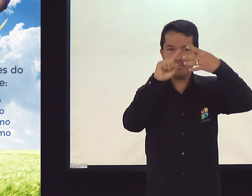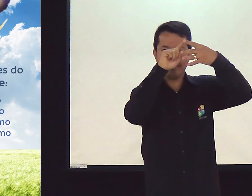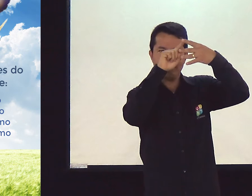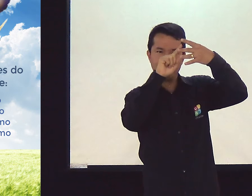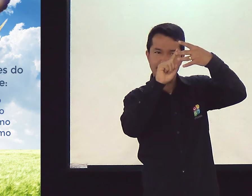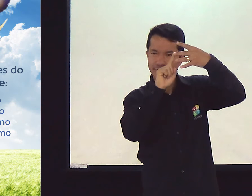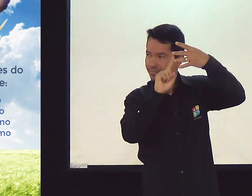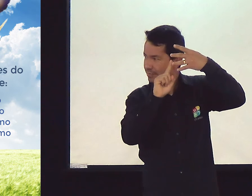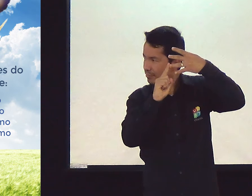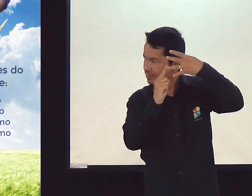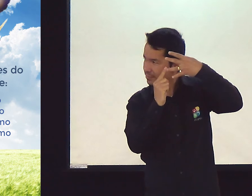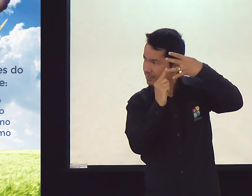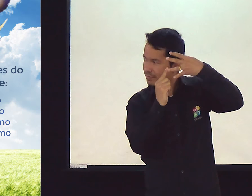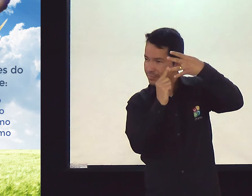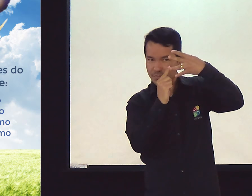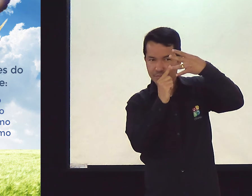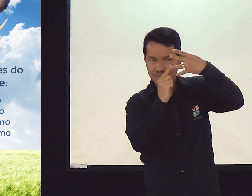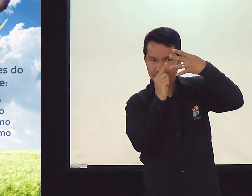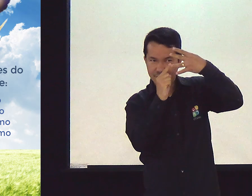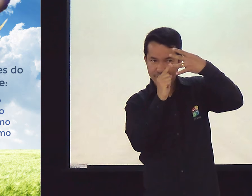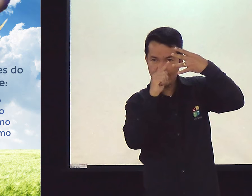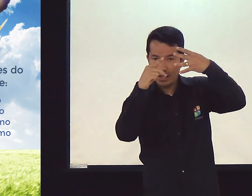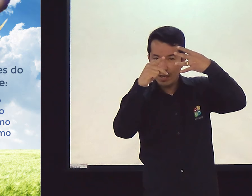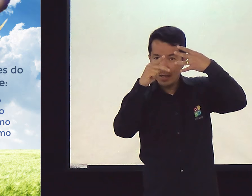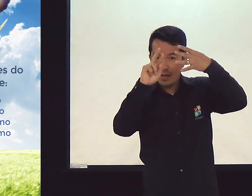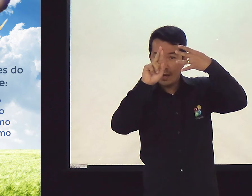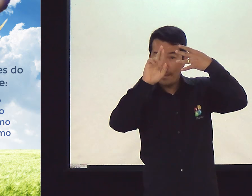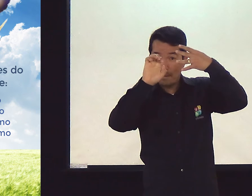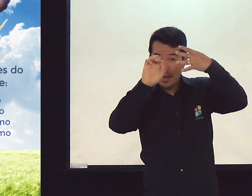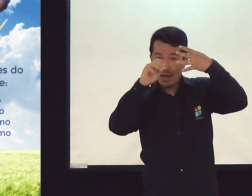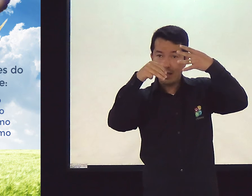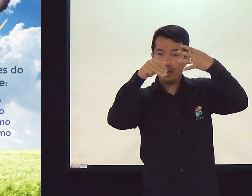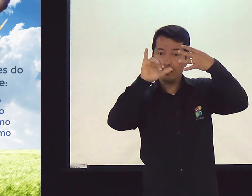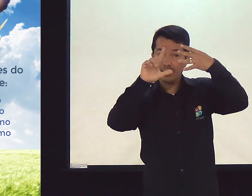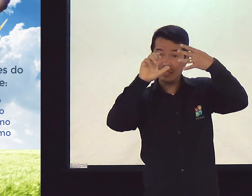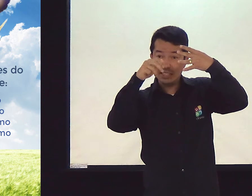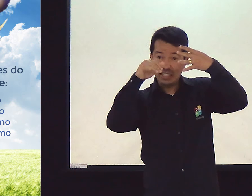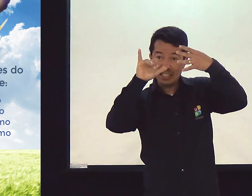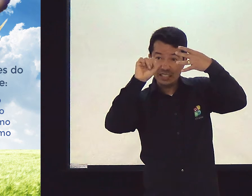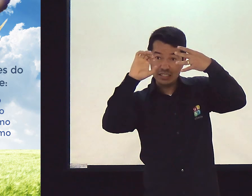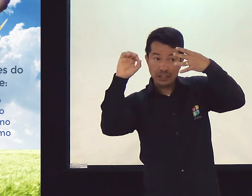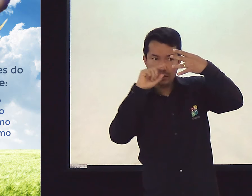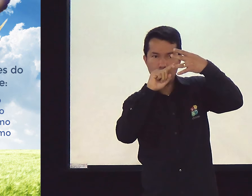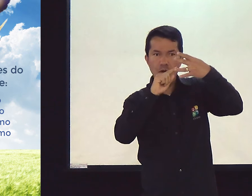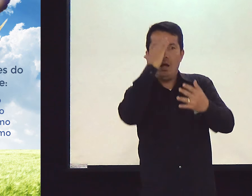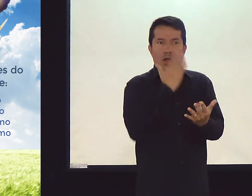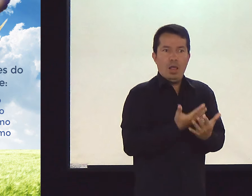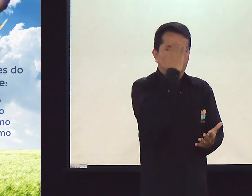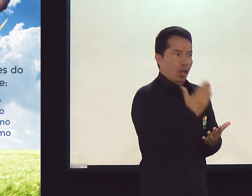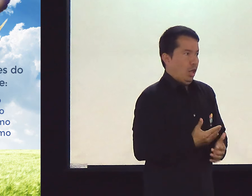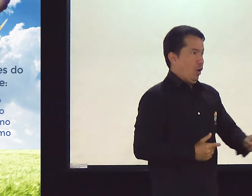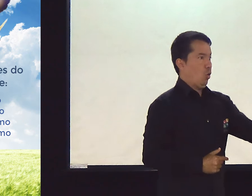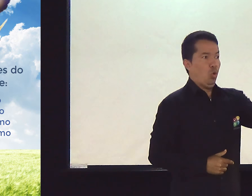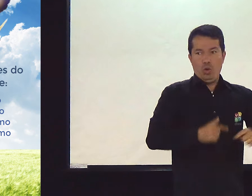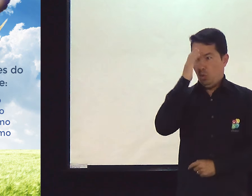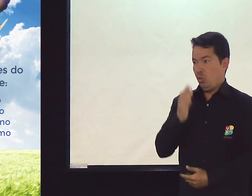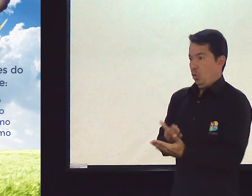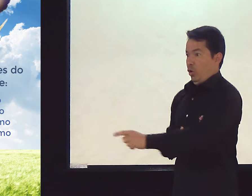sendo levados a isso? É porque estamos ali no pré-milenismo. Acreditem em coisas que estão